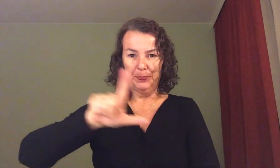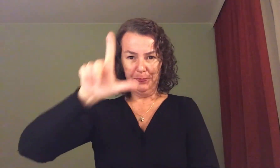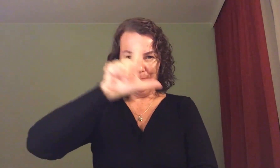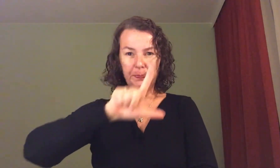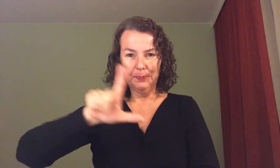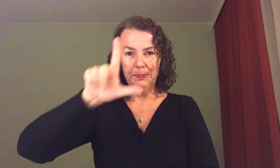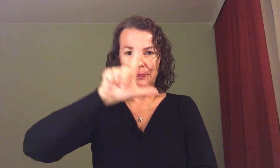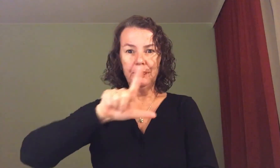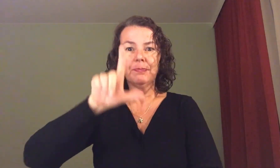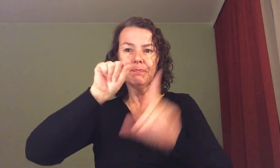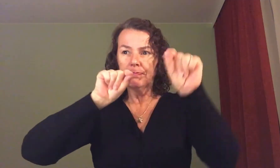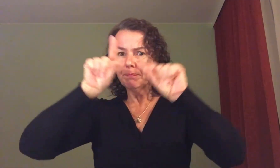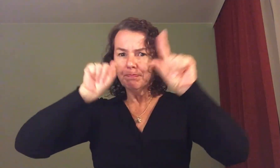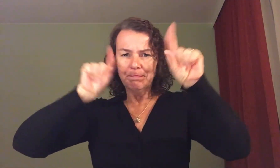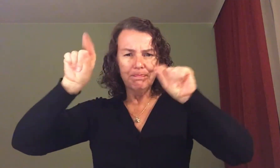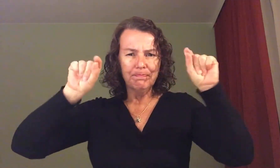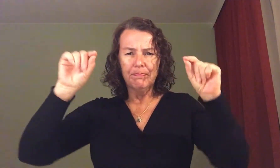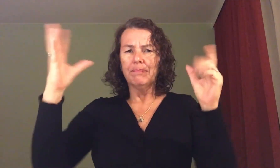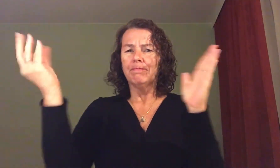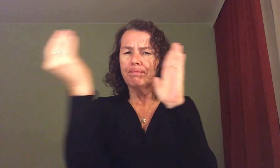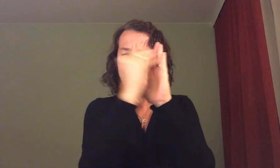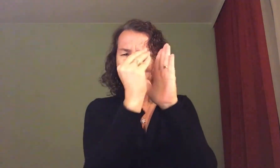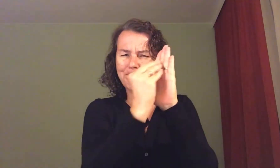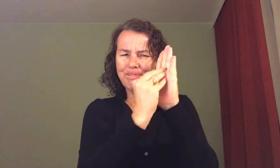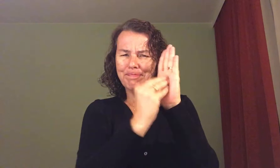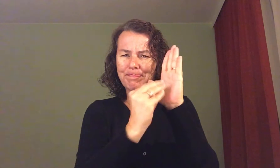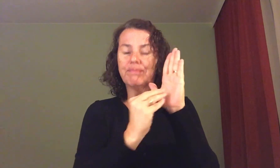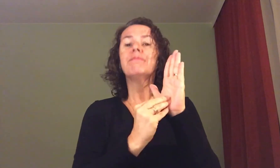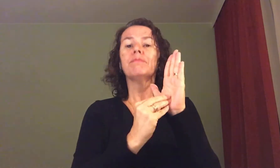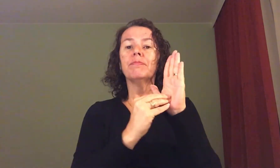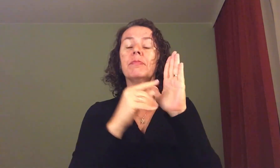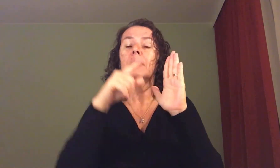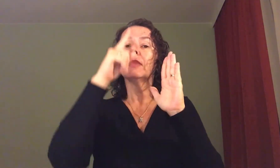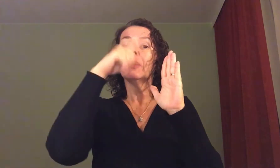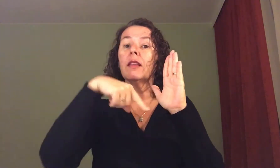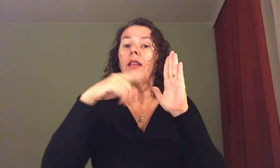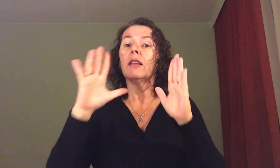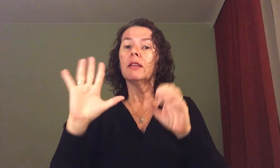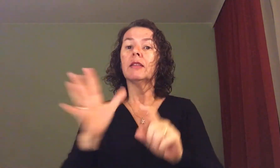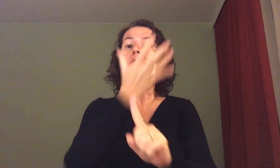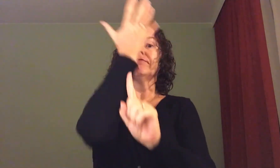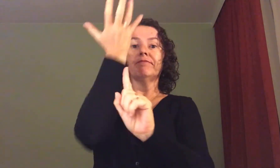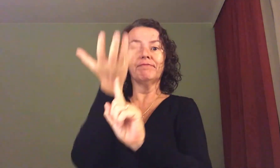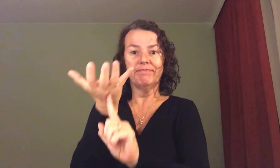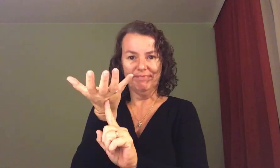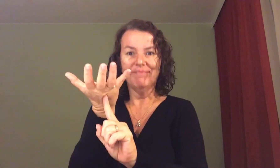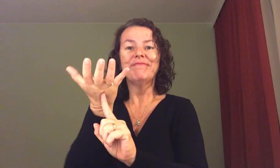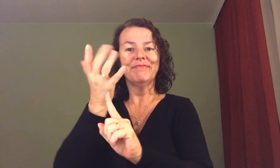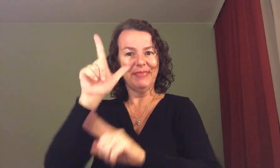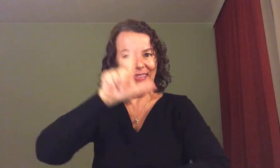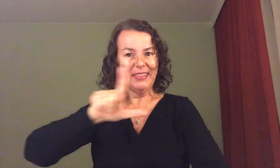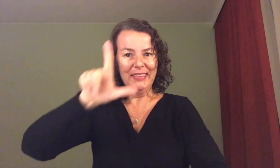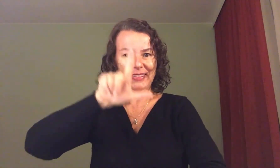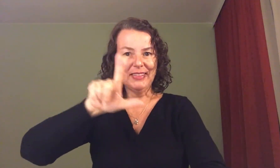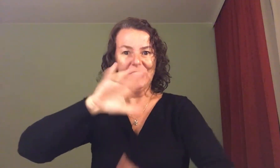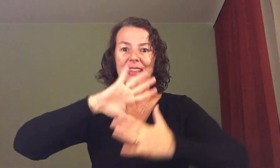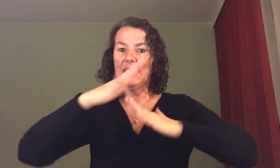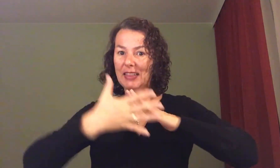em Libras selecionadas e catalogadas compuseram uma antologia da literatura em Libras